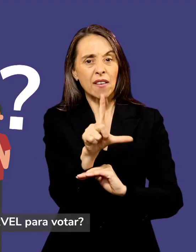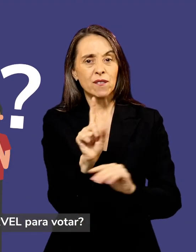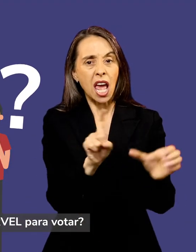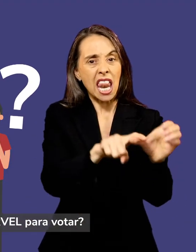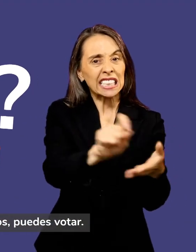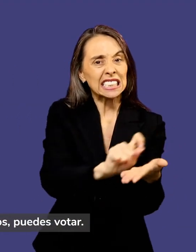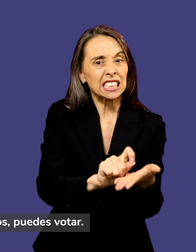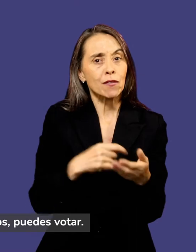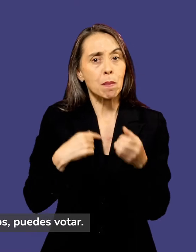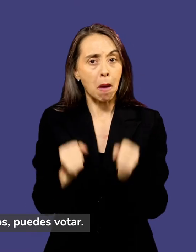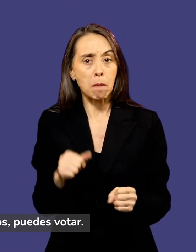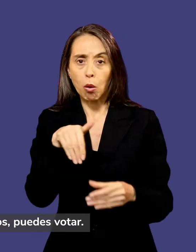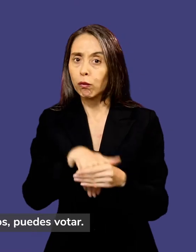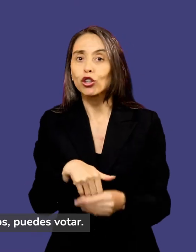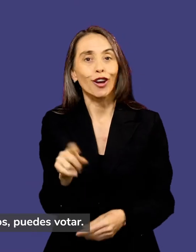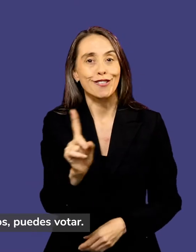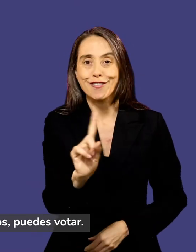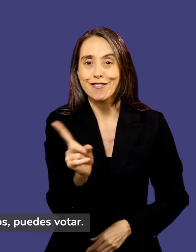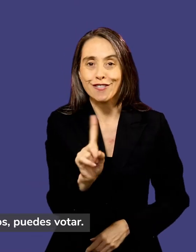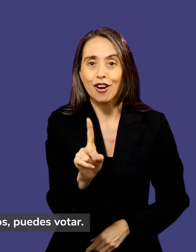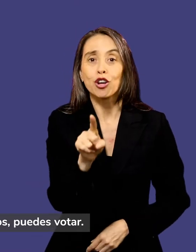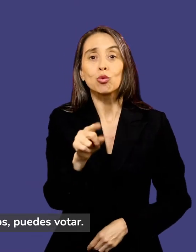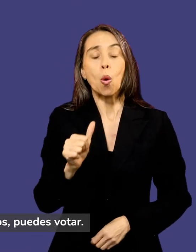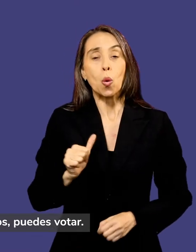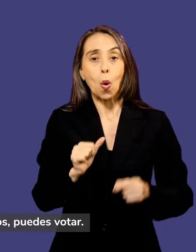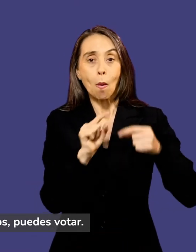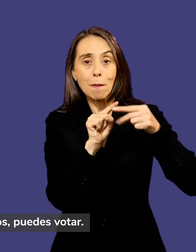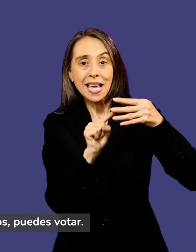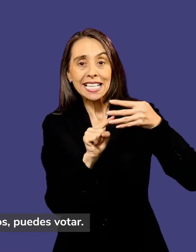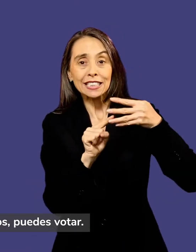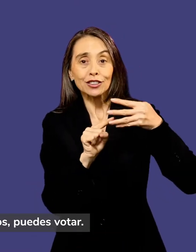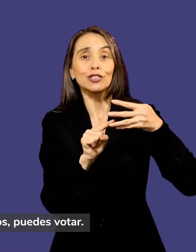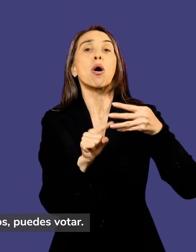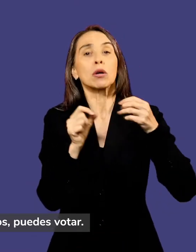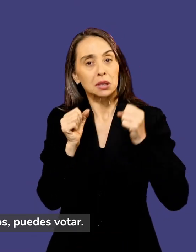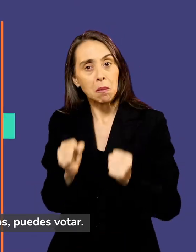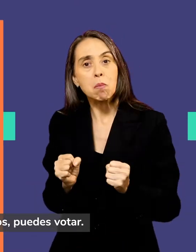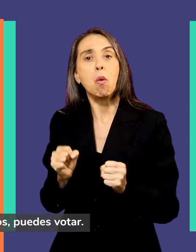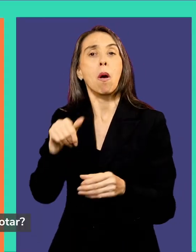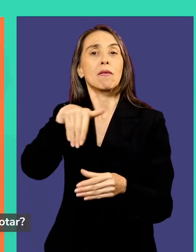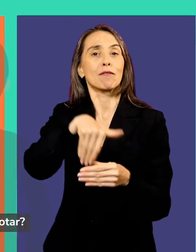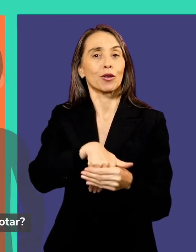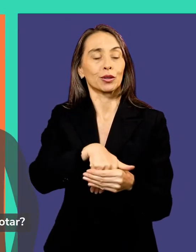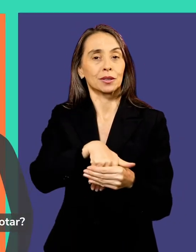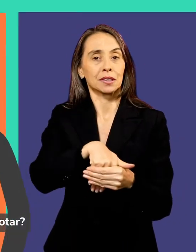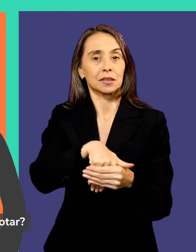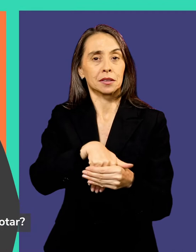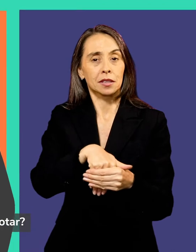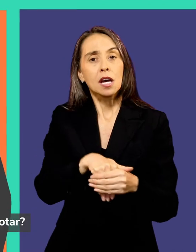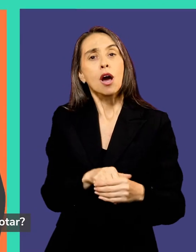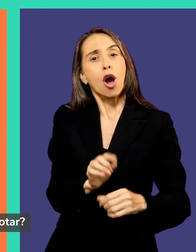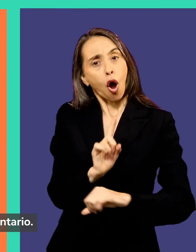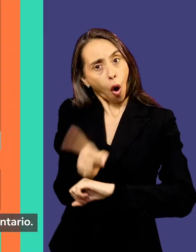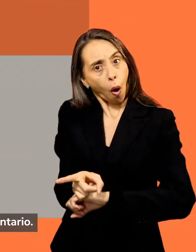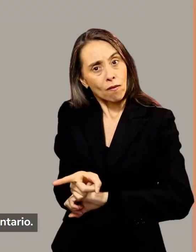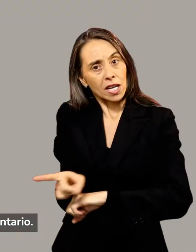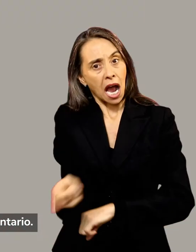votar? No. Cumpliendo los requisitos, puedes votar. ¿Es obligatorio votar? No.